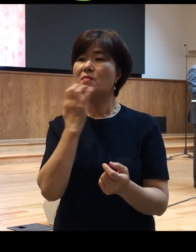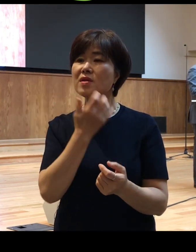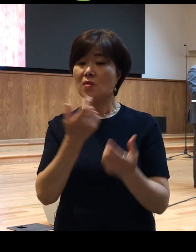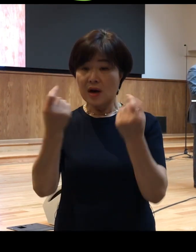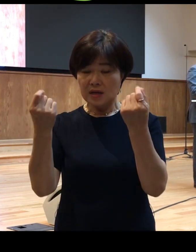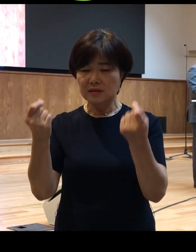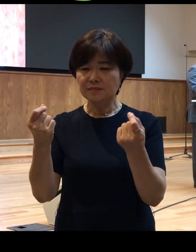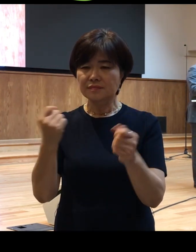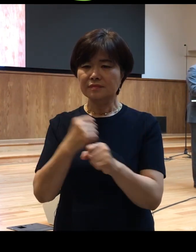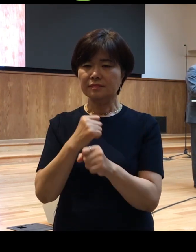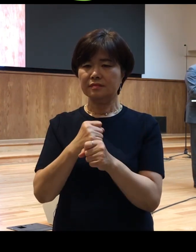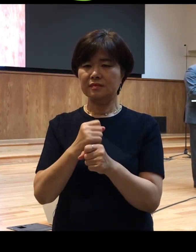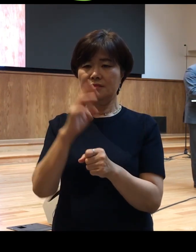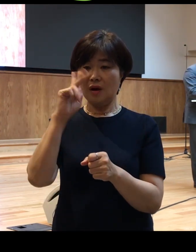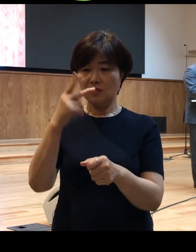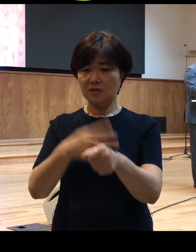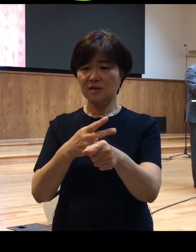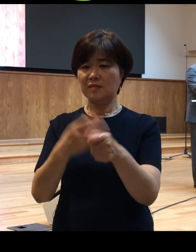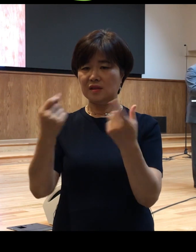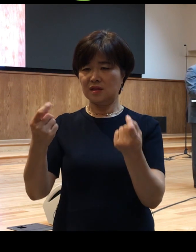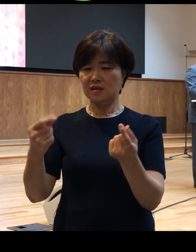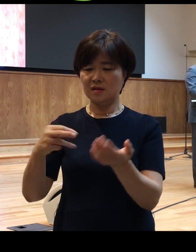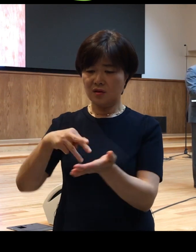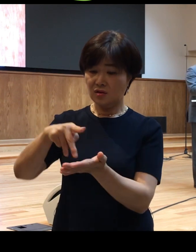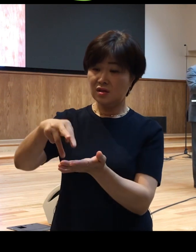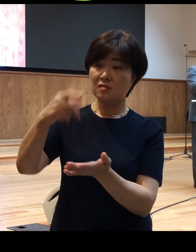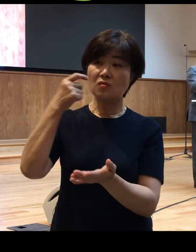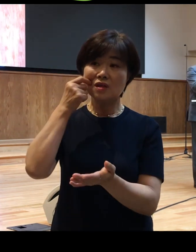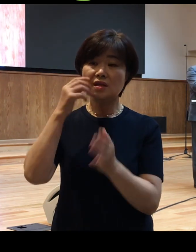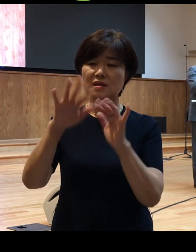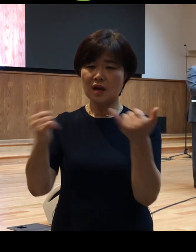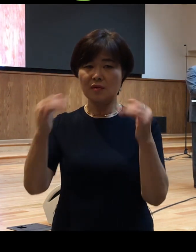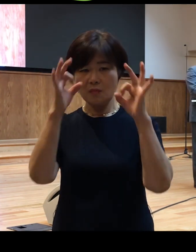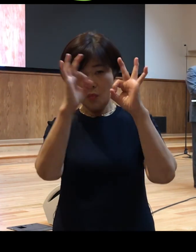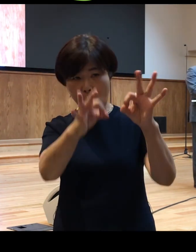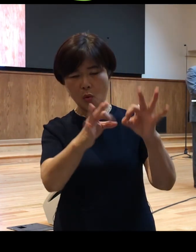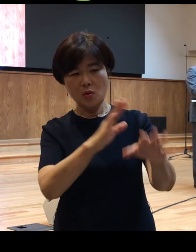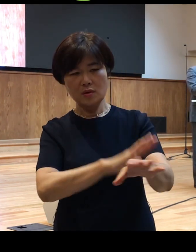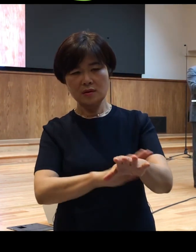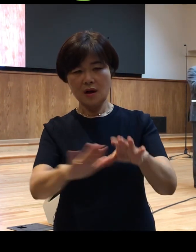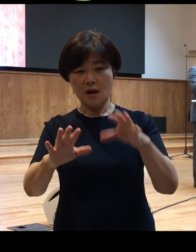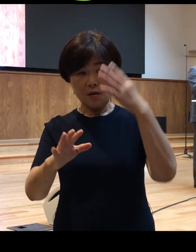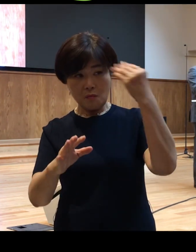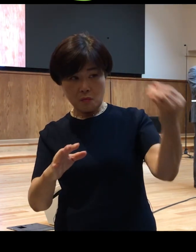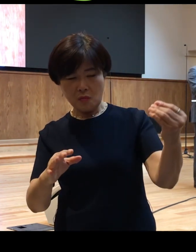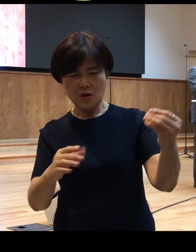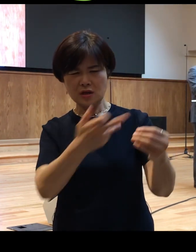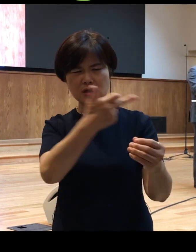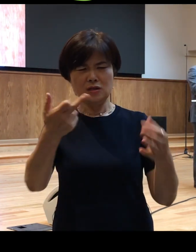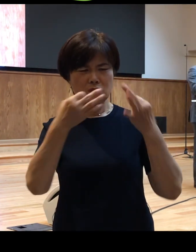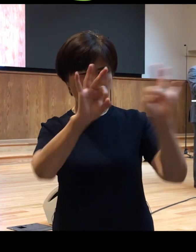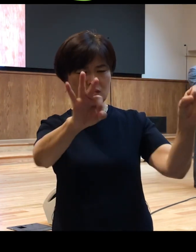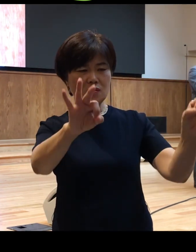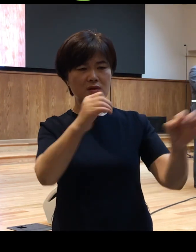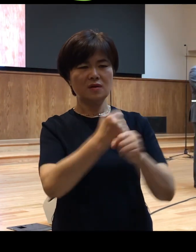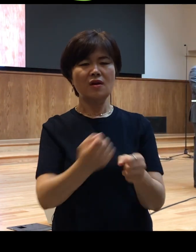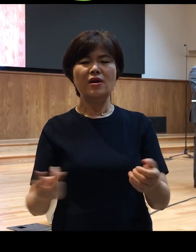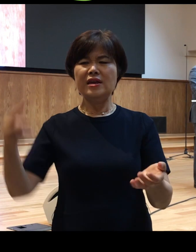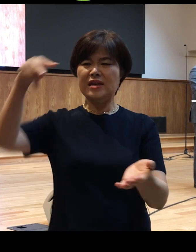바울 역시 걷지 못하는 사람을 보고 주목했습니다 그리고 큰 소리로 외쳐서 일어나 거르라고